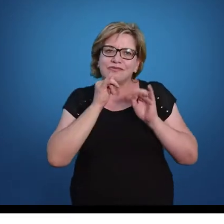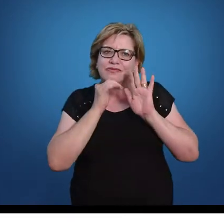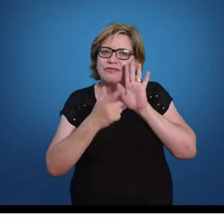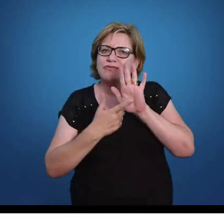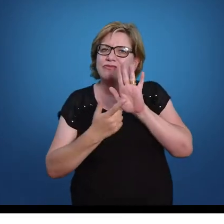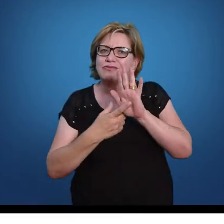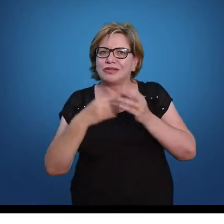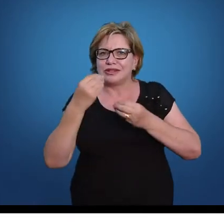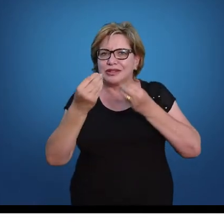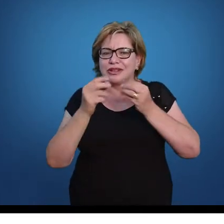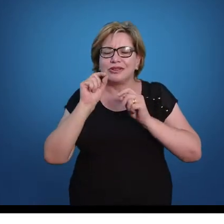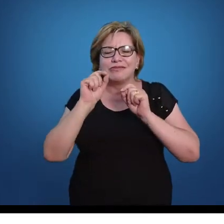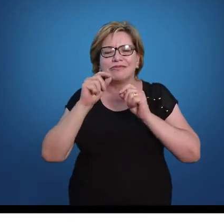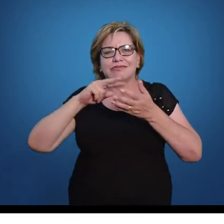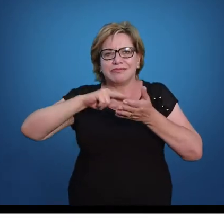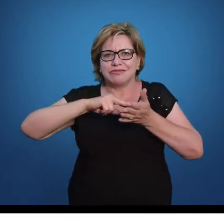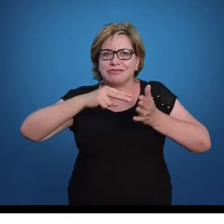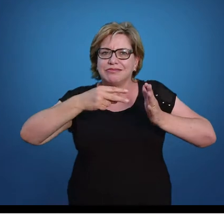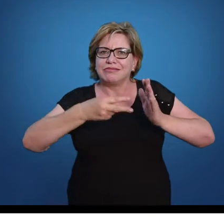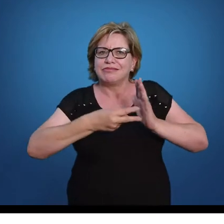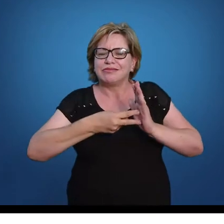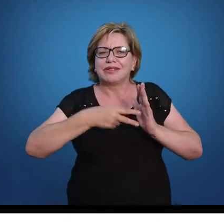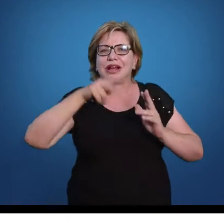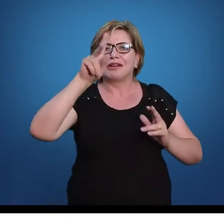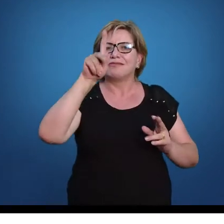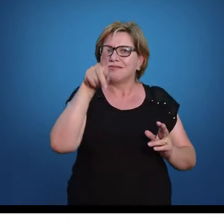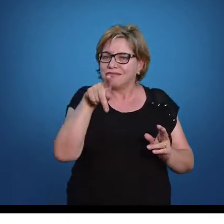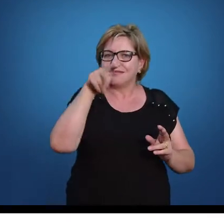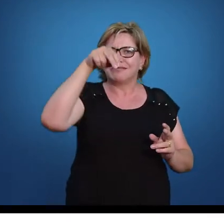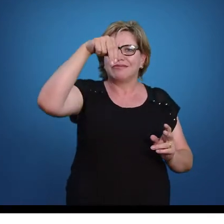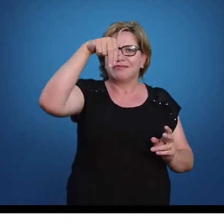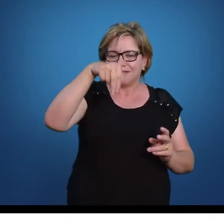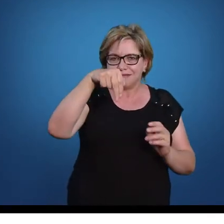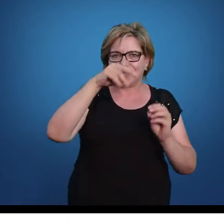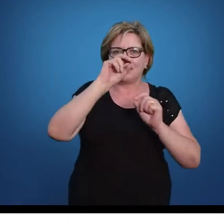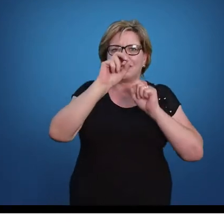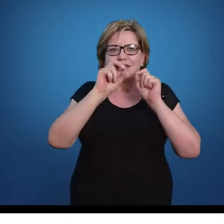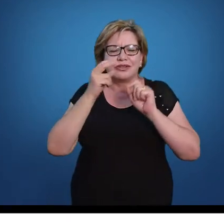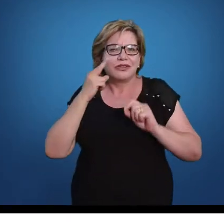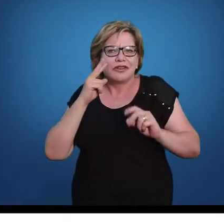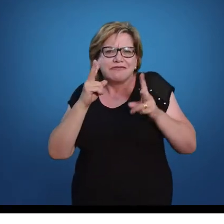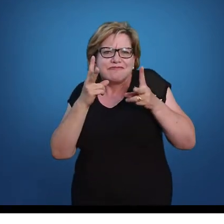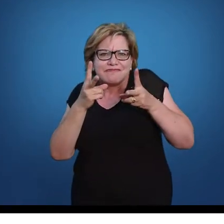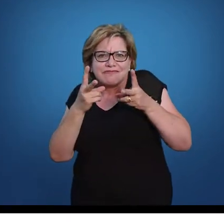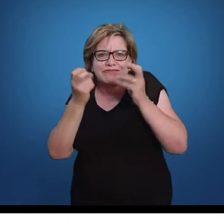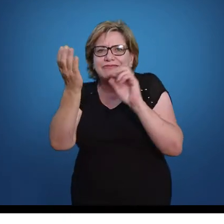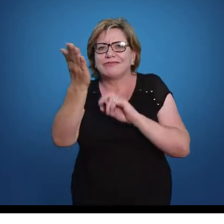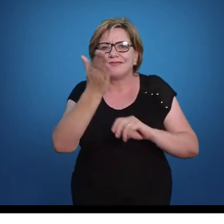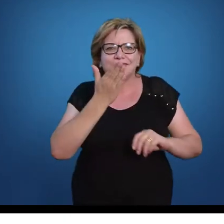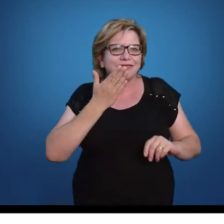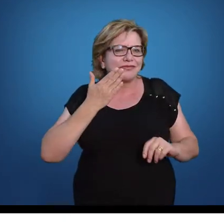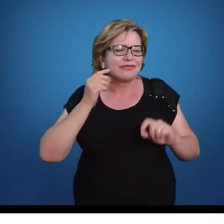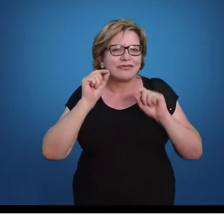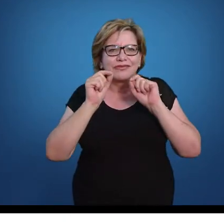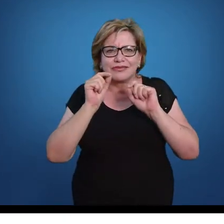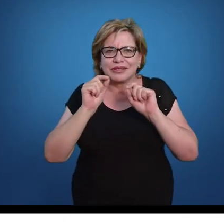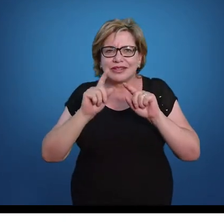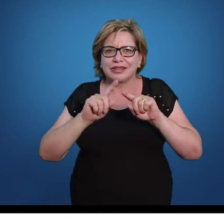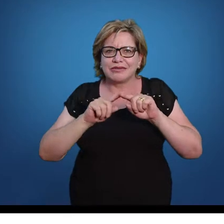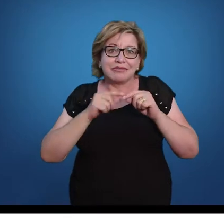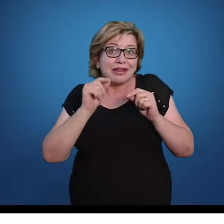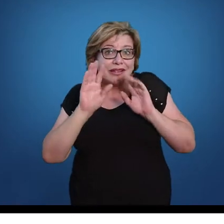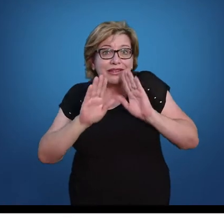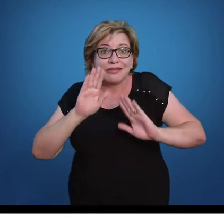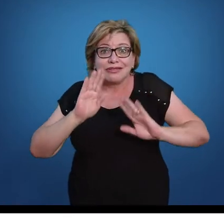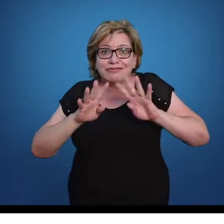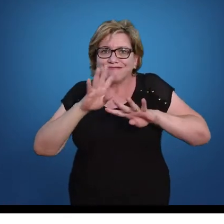do que vem a ser produtos notáveis. A ideia de produto notável é aquilo que você vai notar facilmente, só que isso não é necessariamente o que